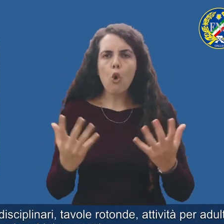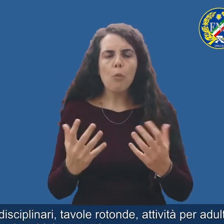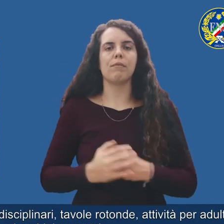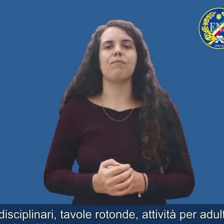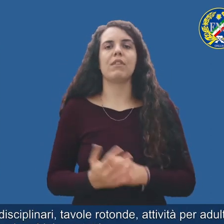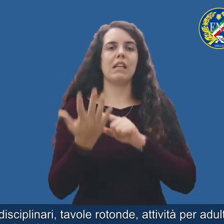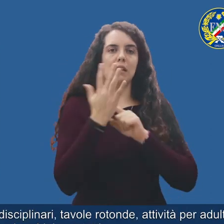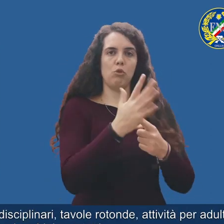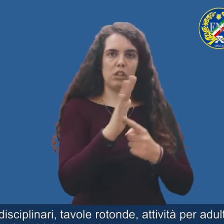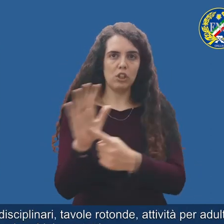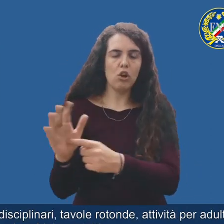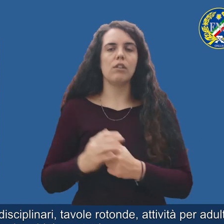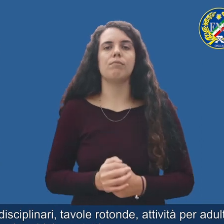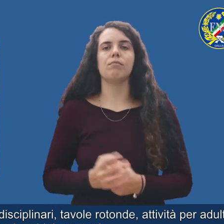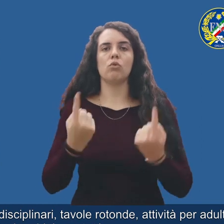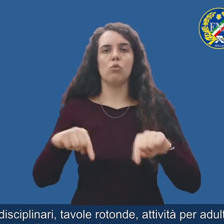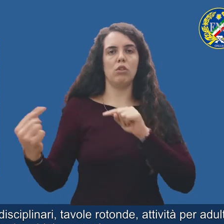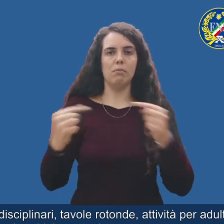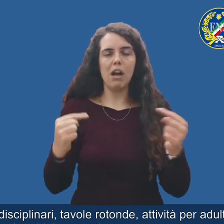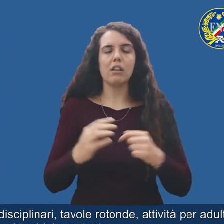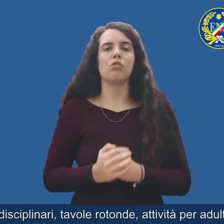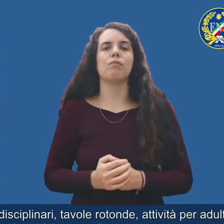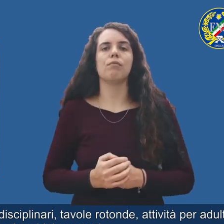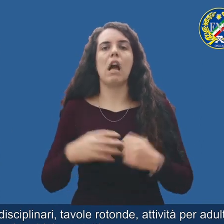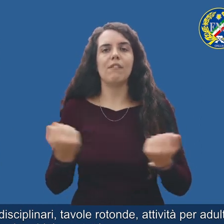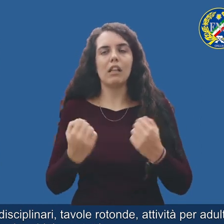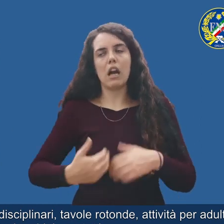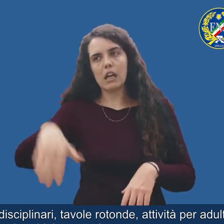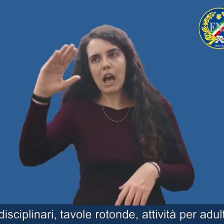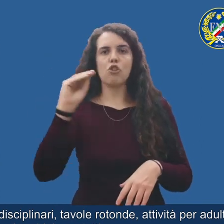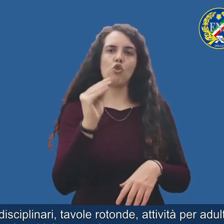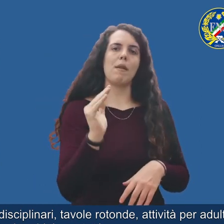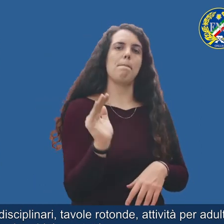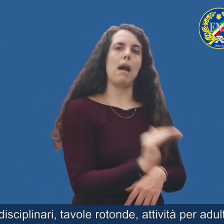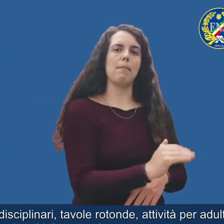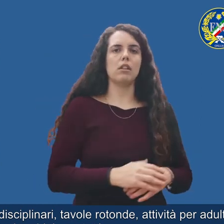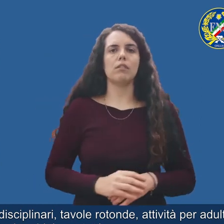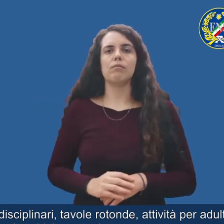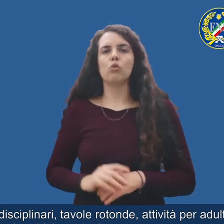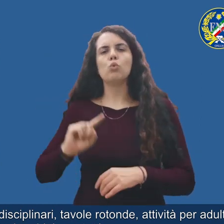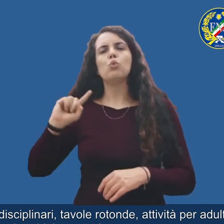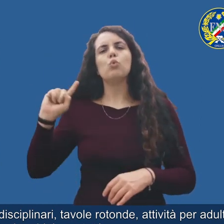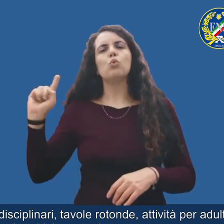Come? Attraverso mostre multidisciplinari, tavole rotonde, attività per adulti, giovani e bambini. Per tutti.